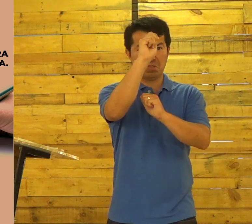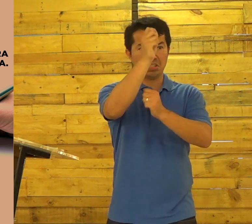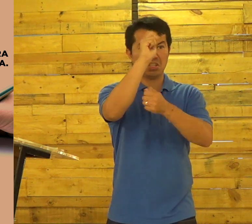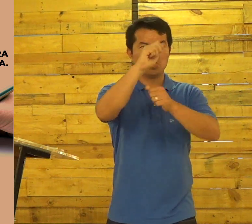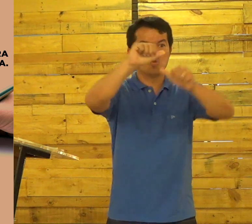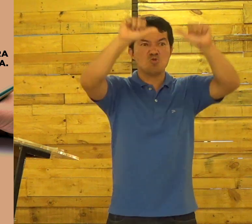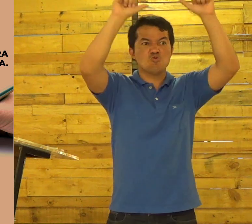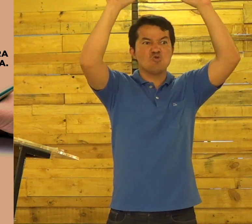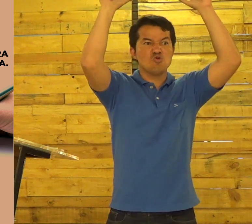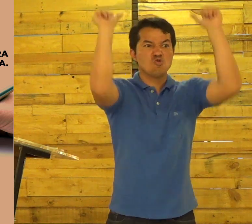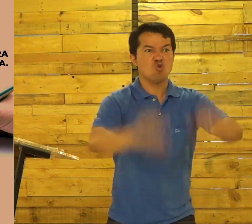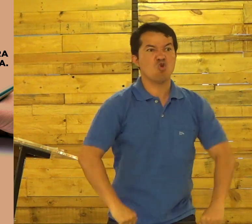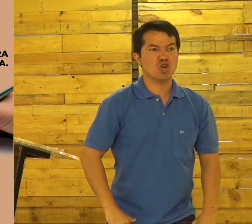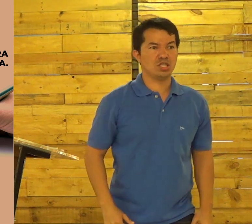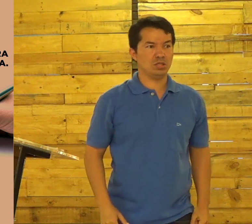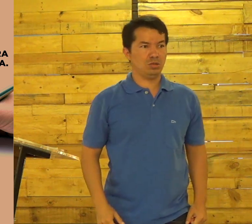Você é um pescador horrível